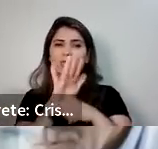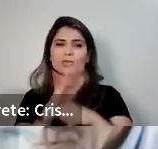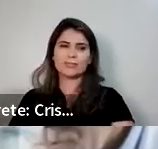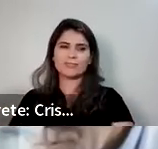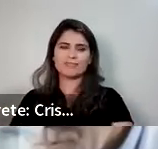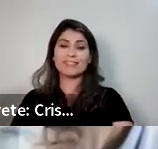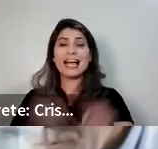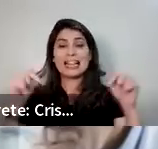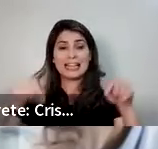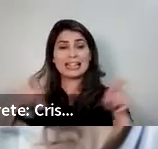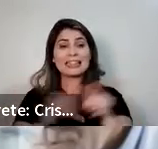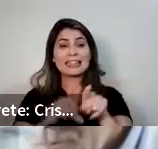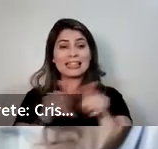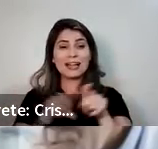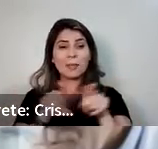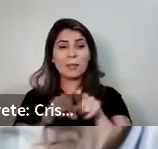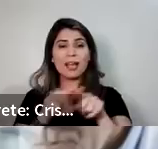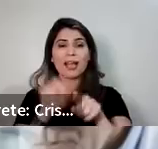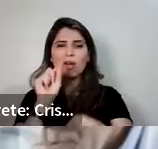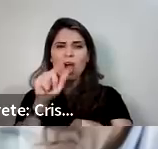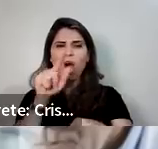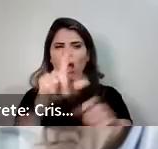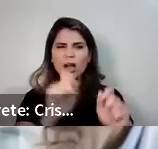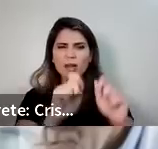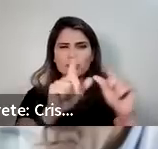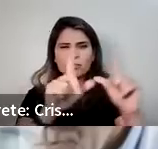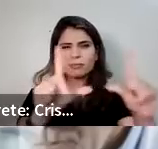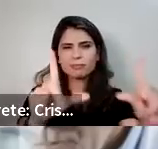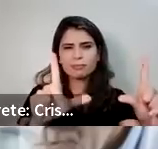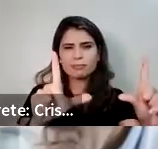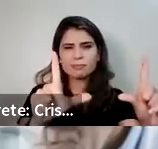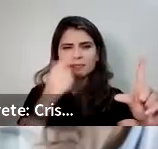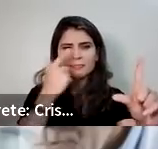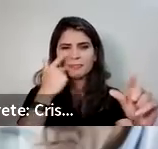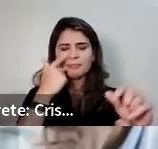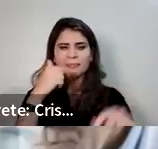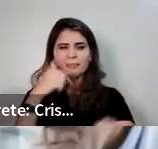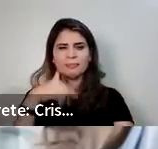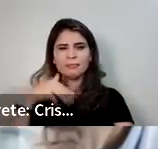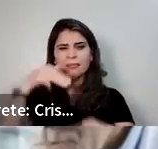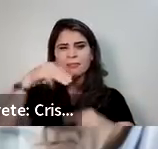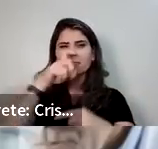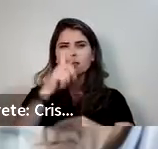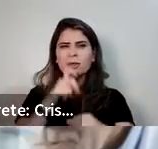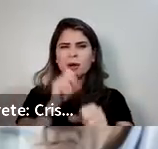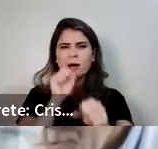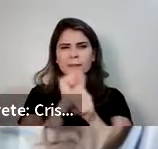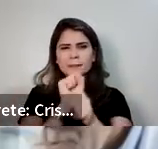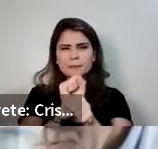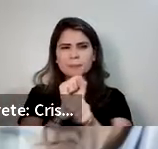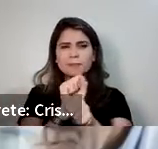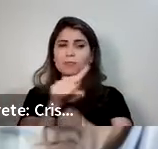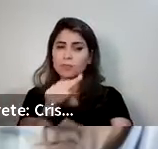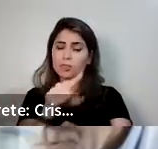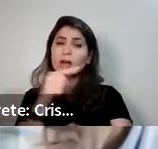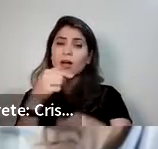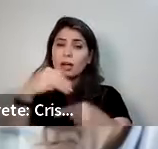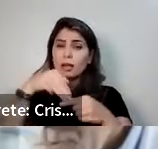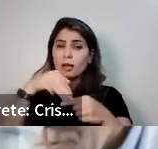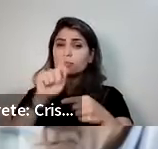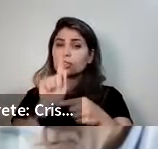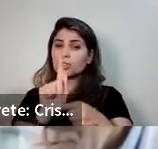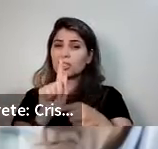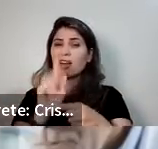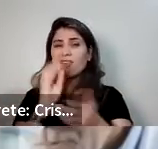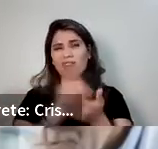menopausa. Então, leia aqui com atenção, a carência desse importante mineral, o magnésio, está associado aos sintomas